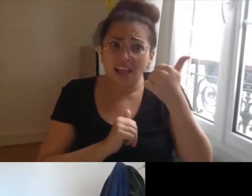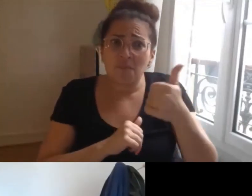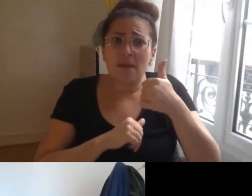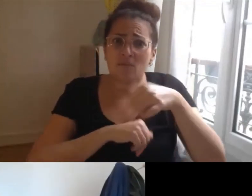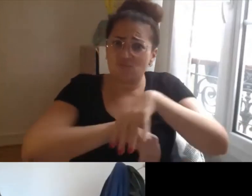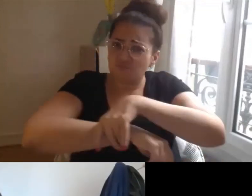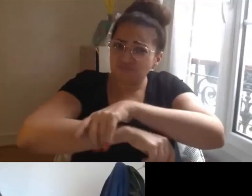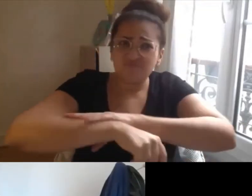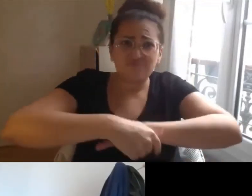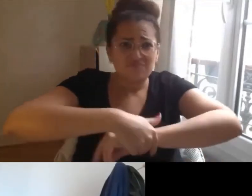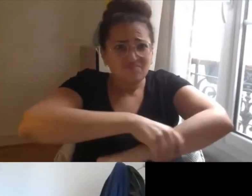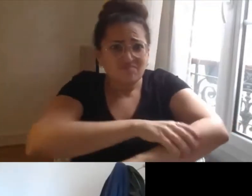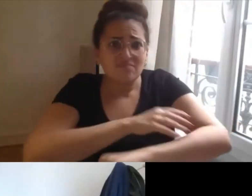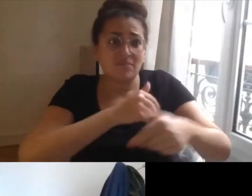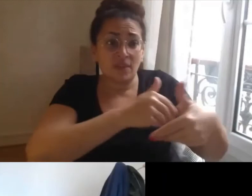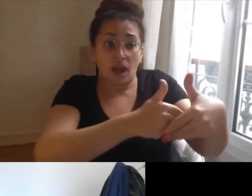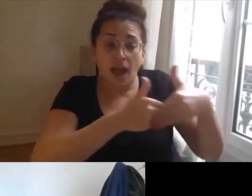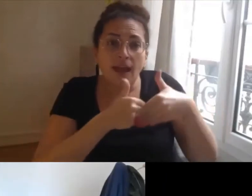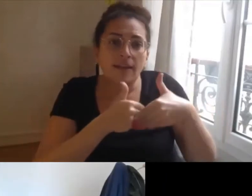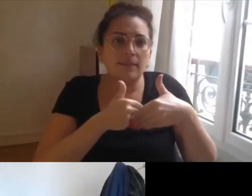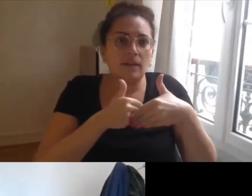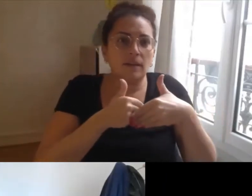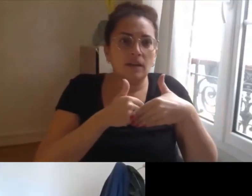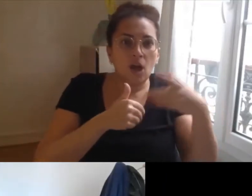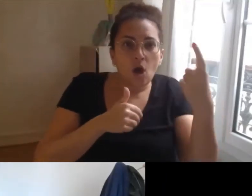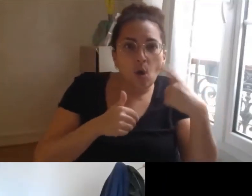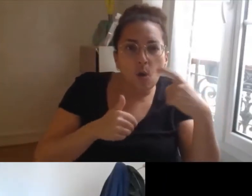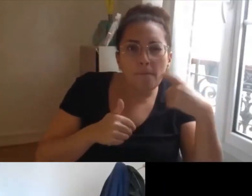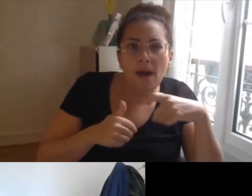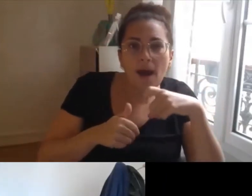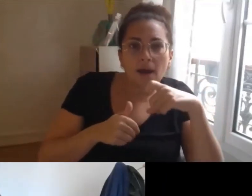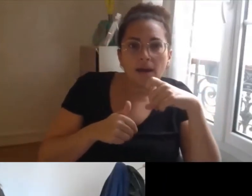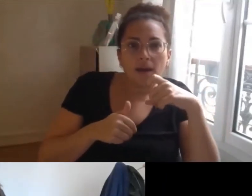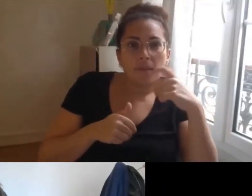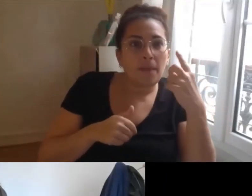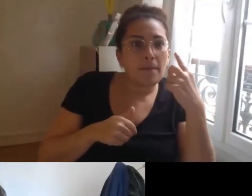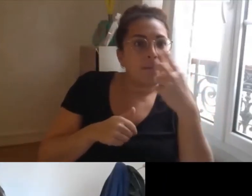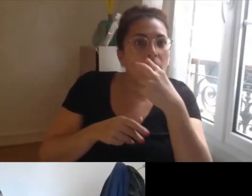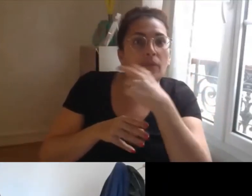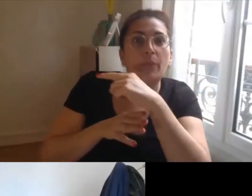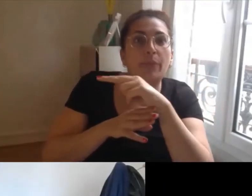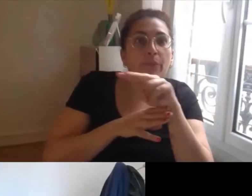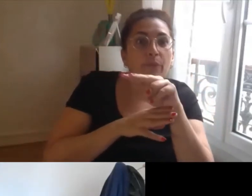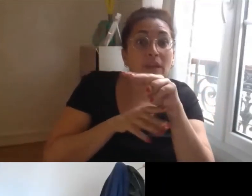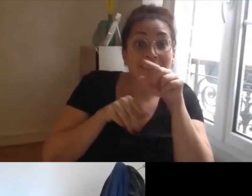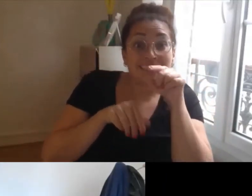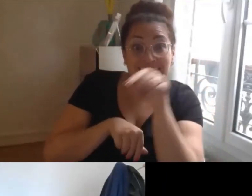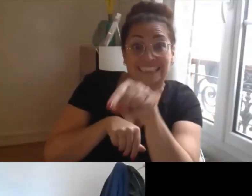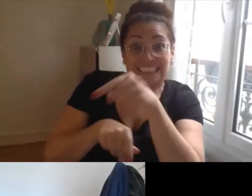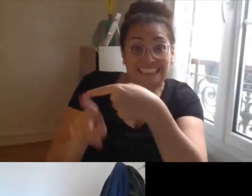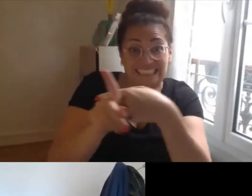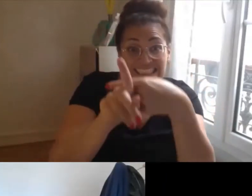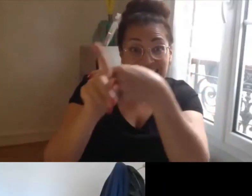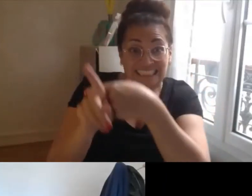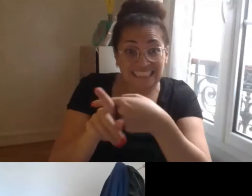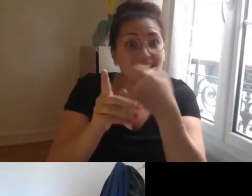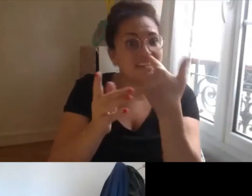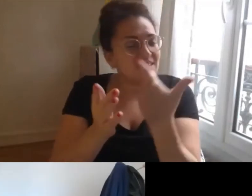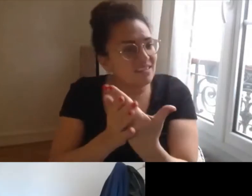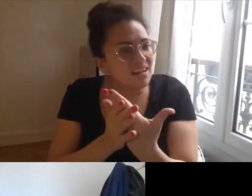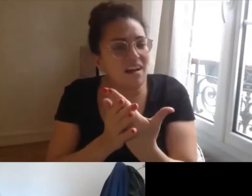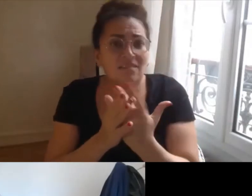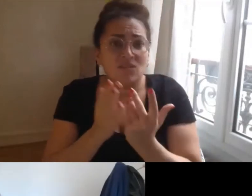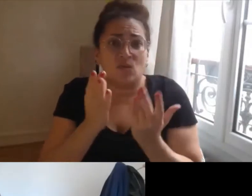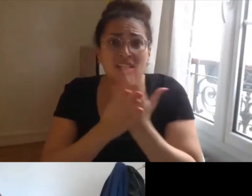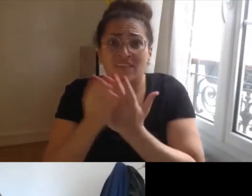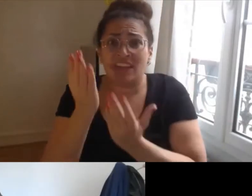nous aident à identifier qui alimentent les questionnements de recherche donc on est vraiment dans une interaction à tous les niveaux donc